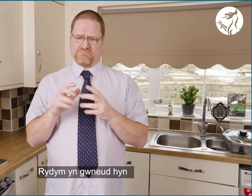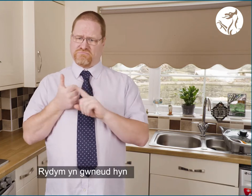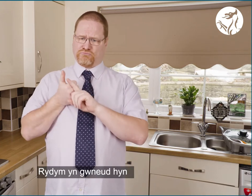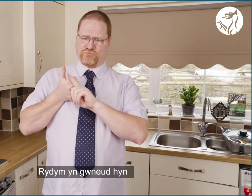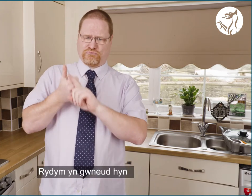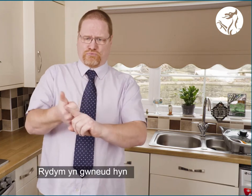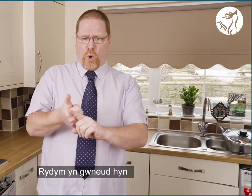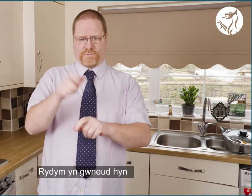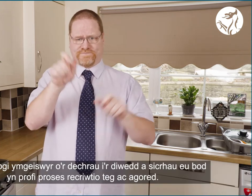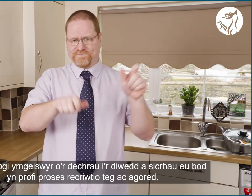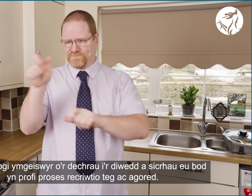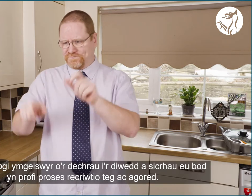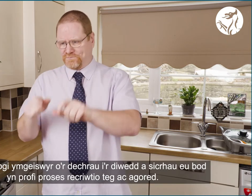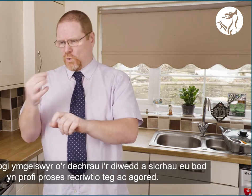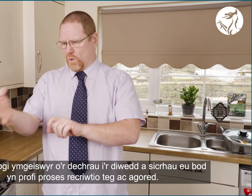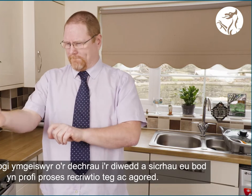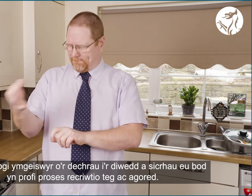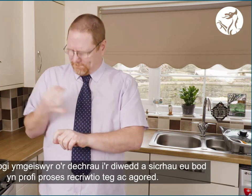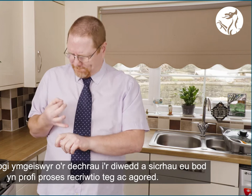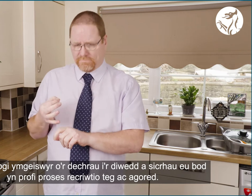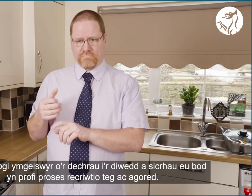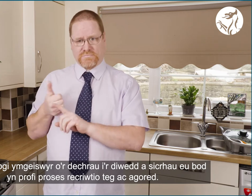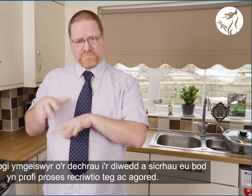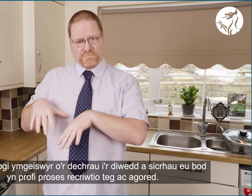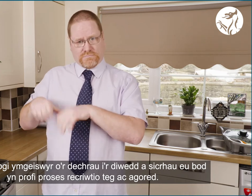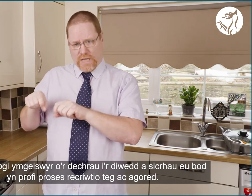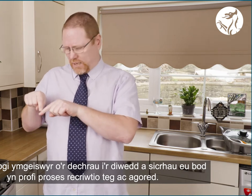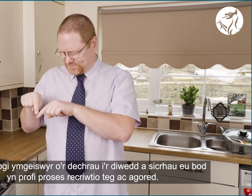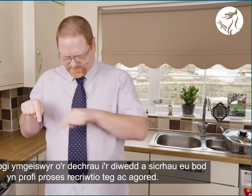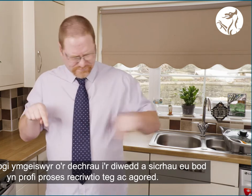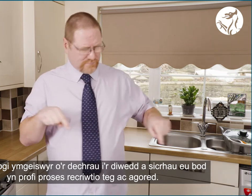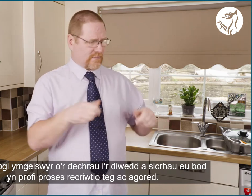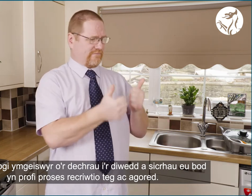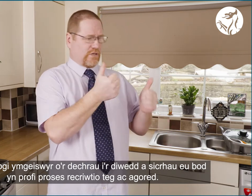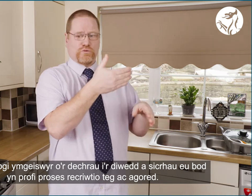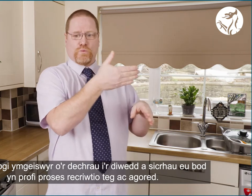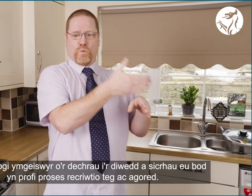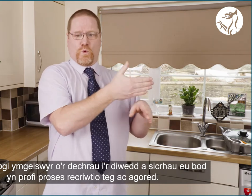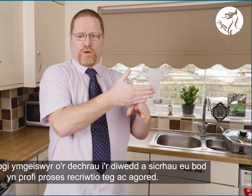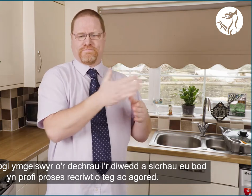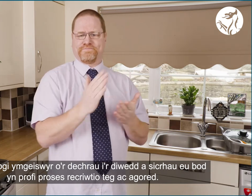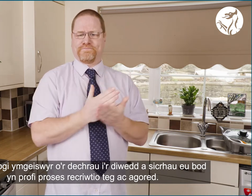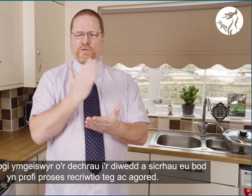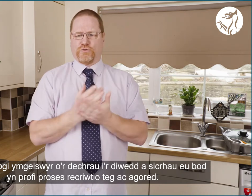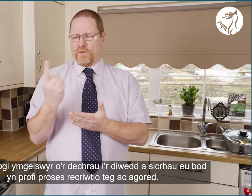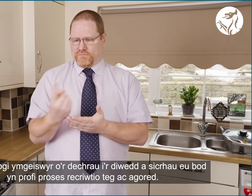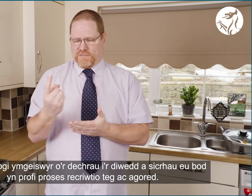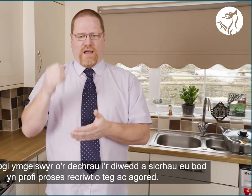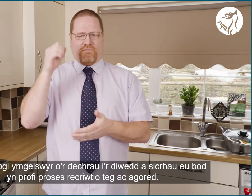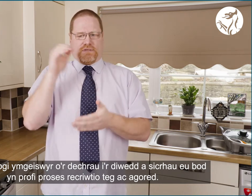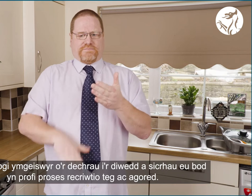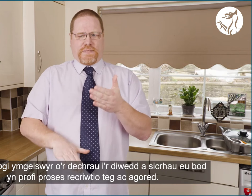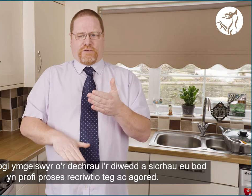Rydyn ni'n gwneud hyn drwy gefnogi ymgeiswyr o'r dachrau i'r diwedd a sicrhau ei bod yn profi broses